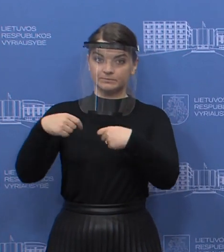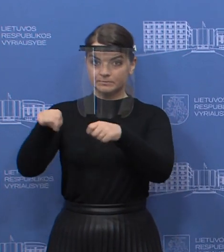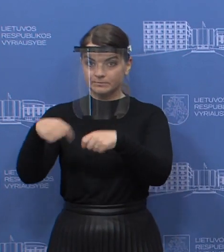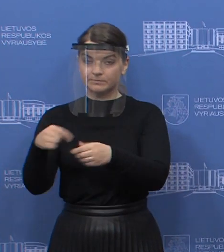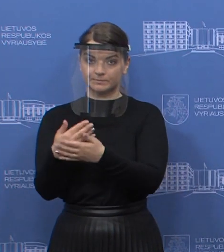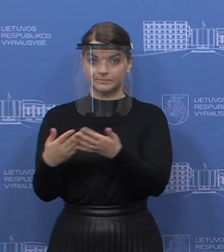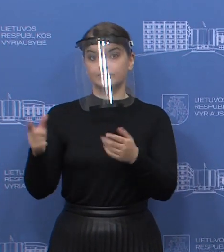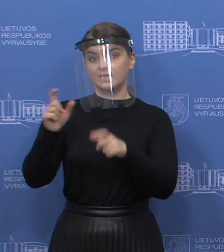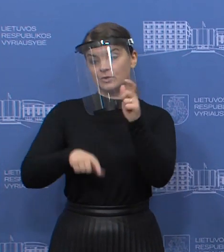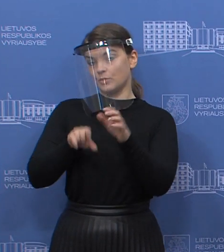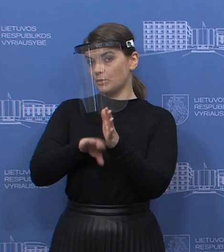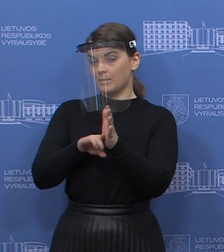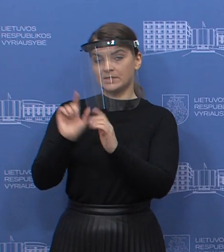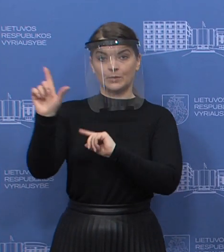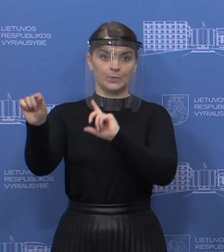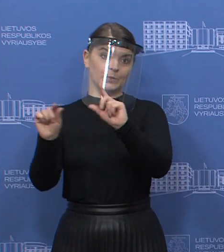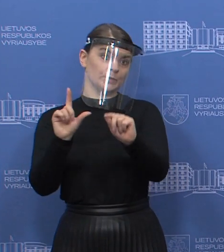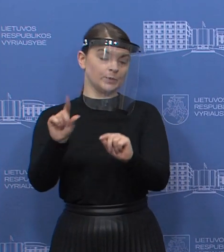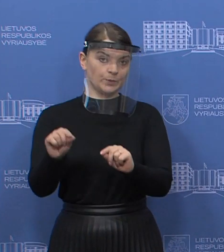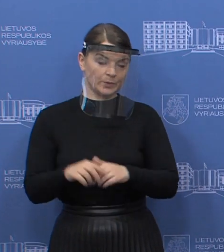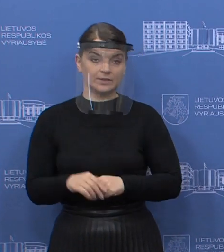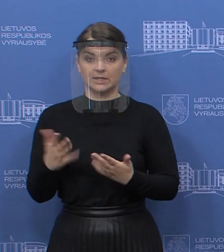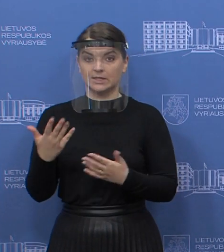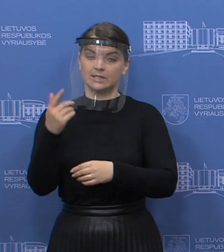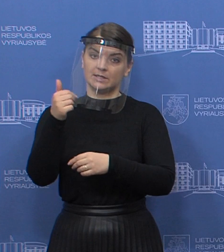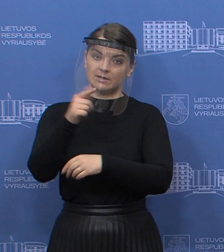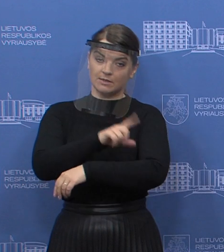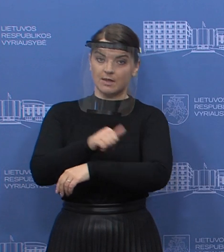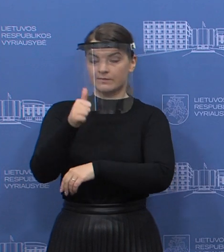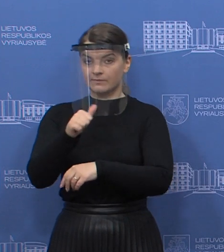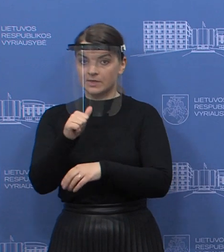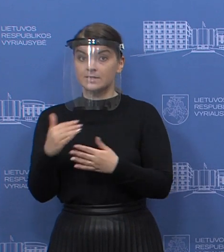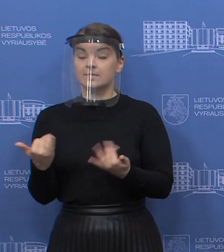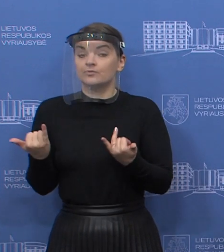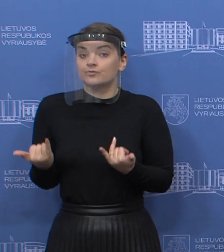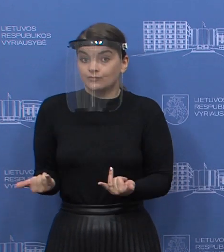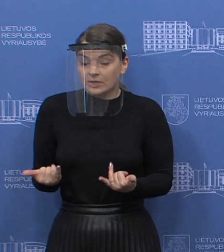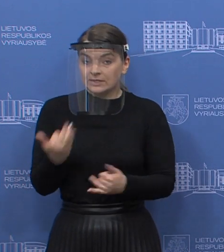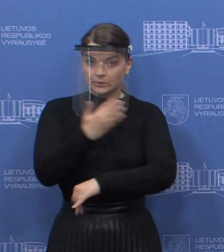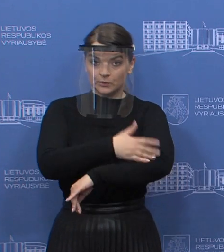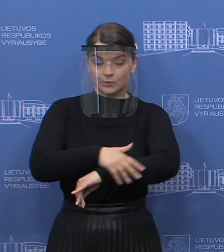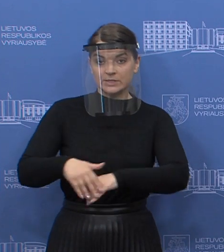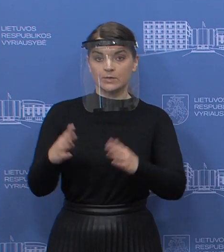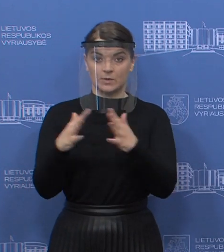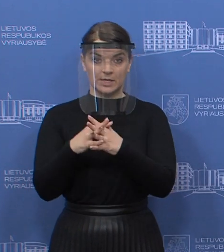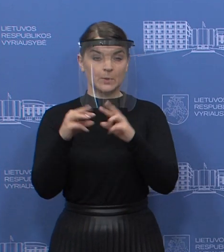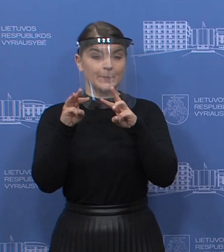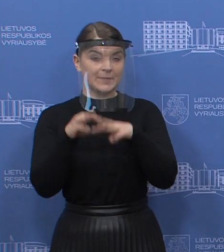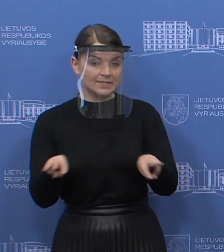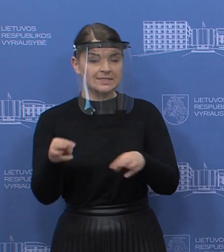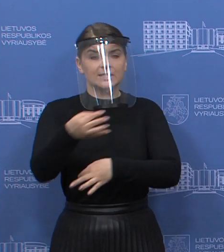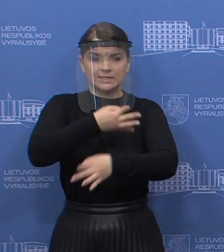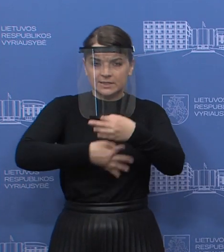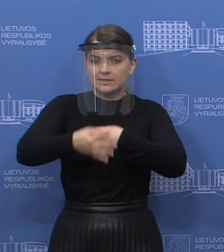piliečių išvykimą jų rūpiamais klausimais. Tai šiandien turi užsienio reikalų ministrai panašią